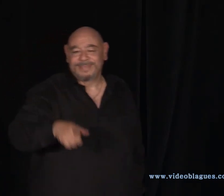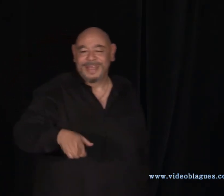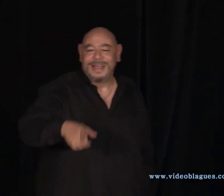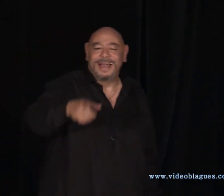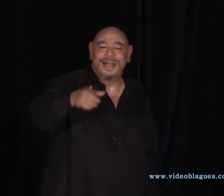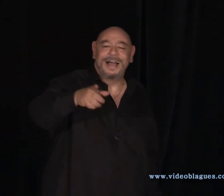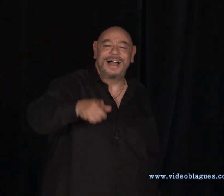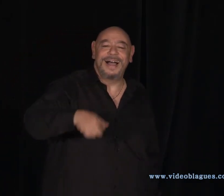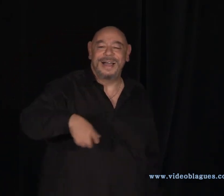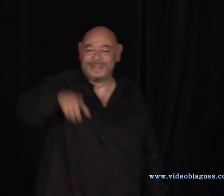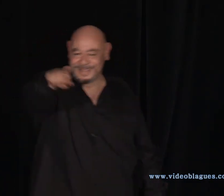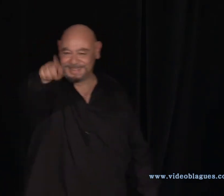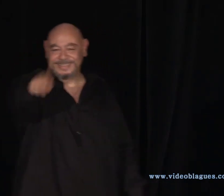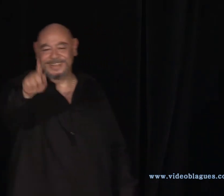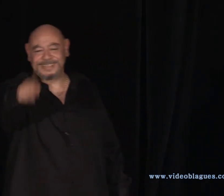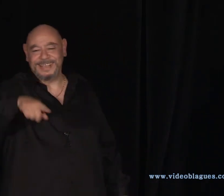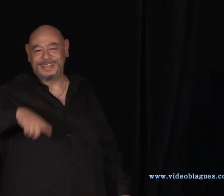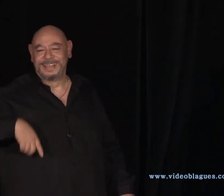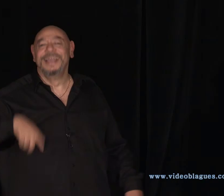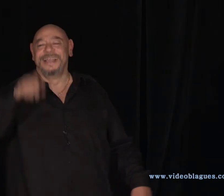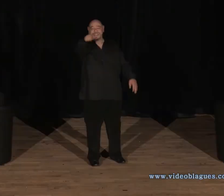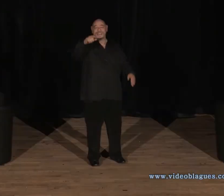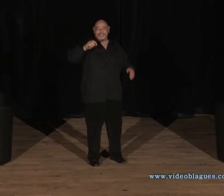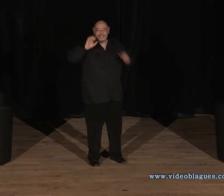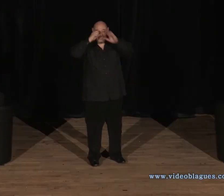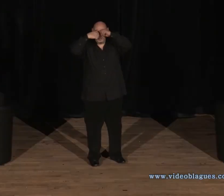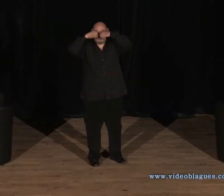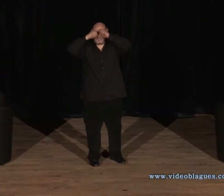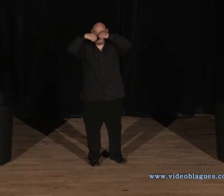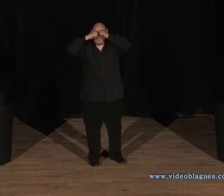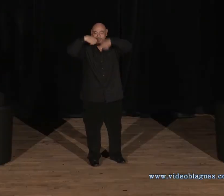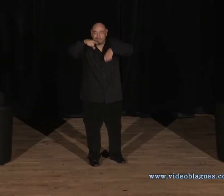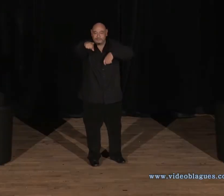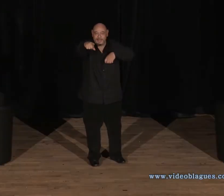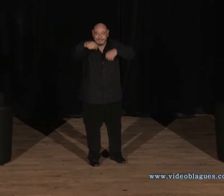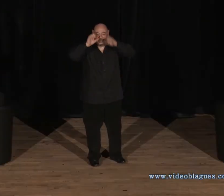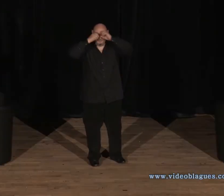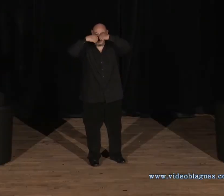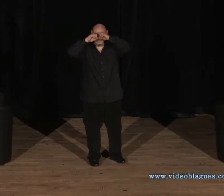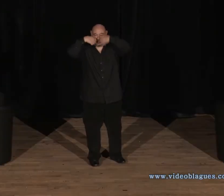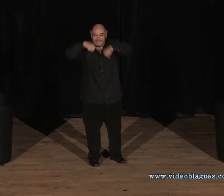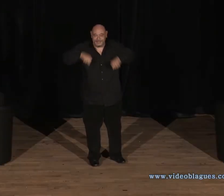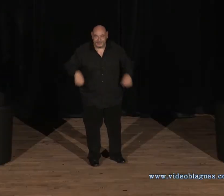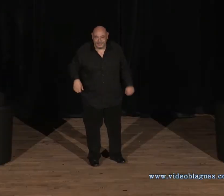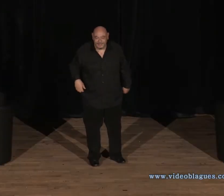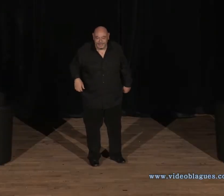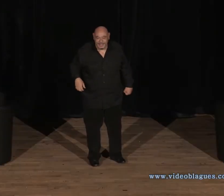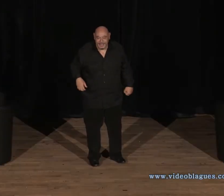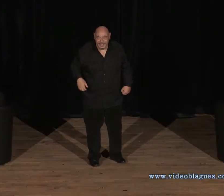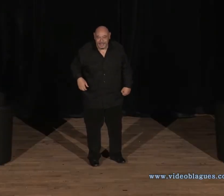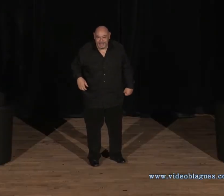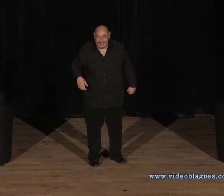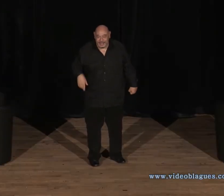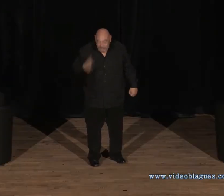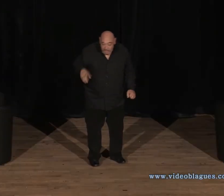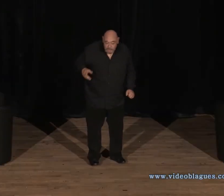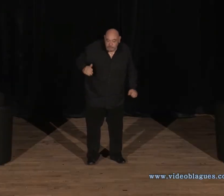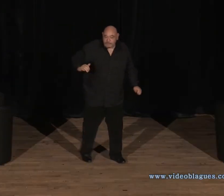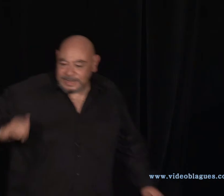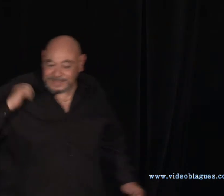Ah ! Je le sais ! T'es observateur, toi ! T'es observateur ! Et là, la